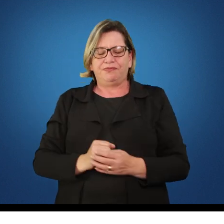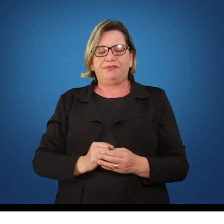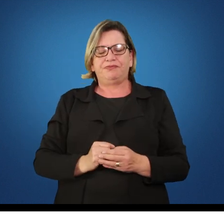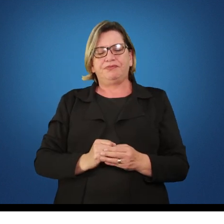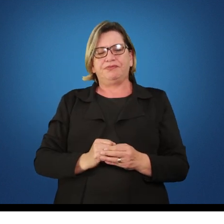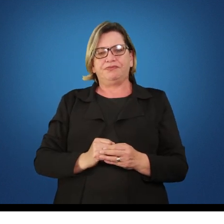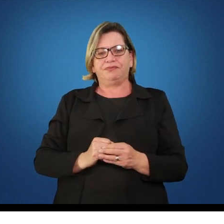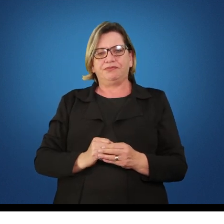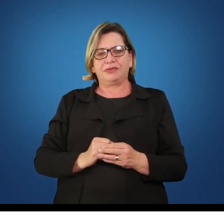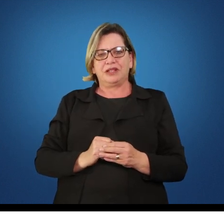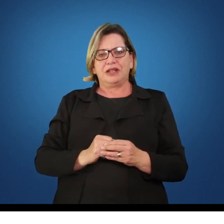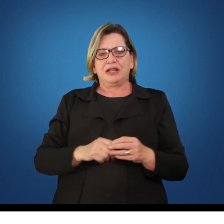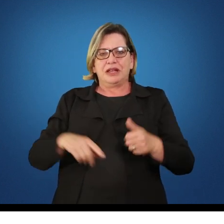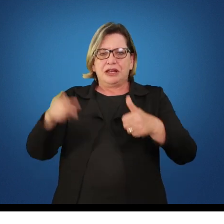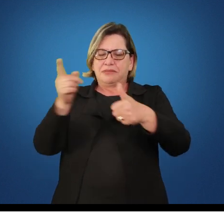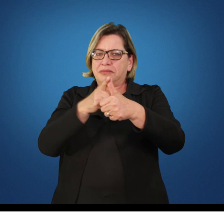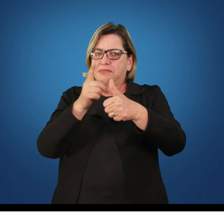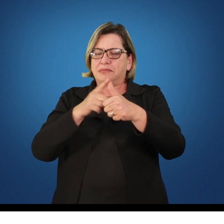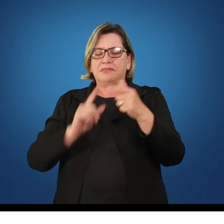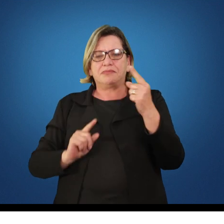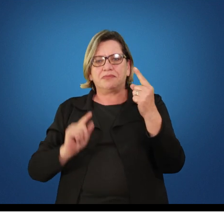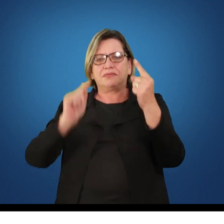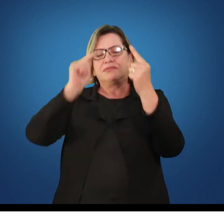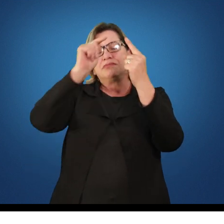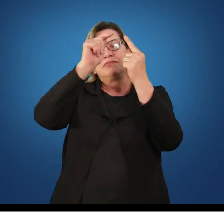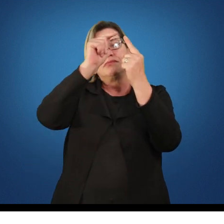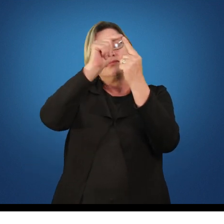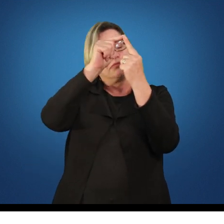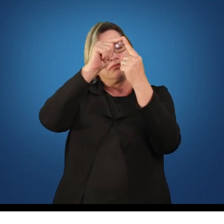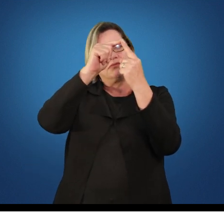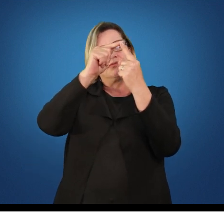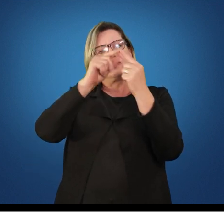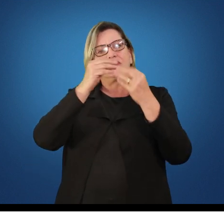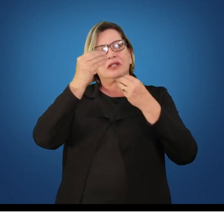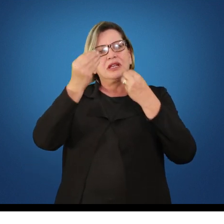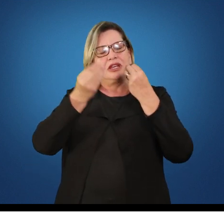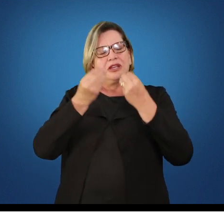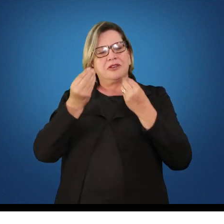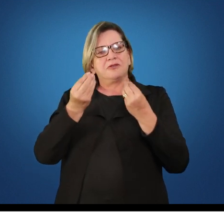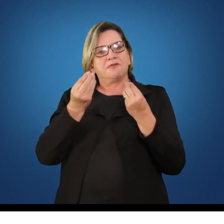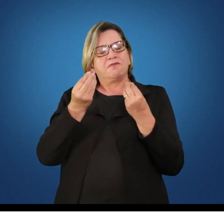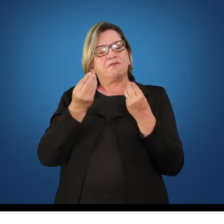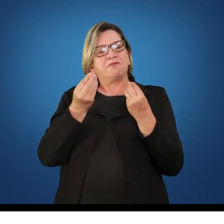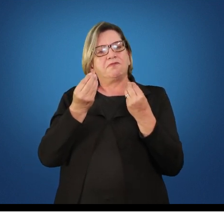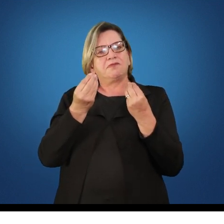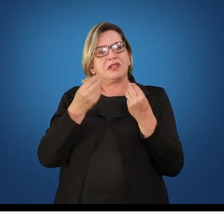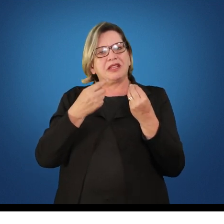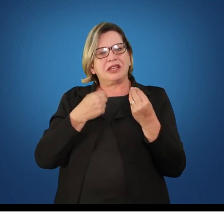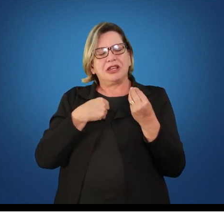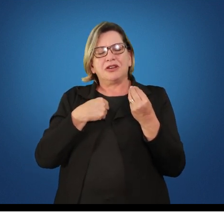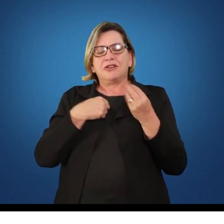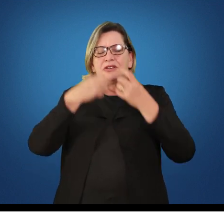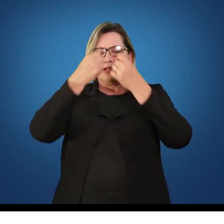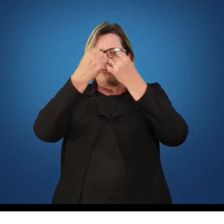Como primeiro objetivo da disciplina, eu nominei da seguinte forma.